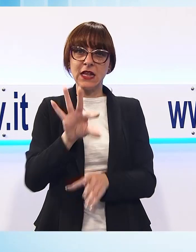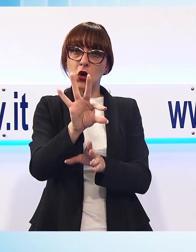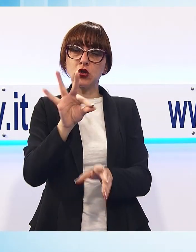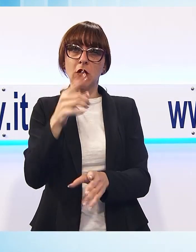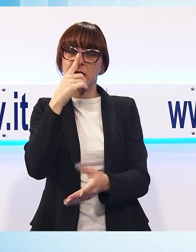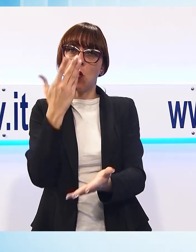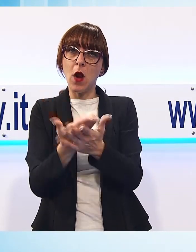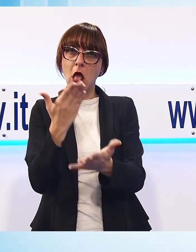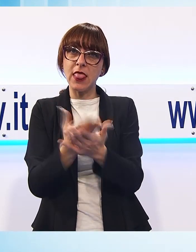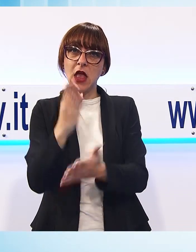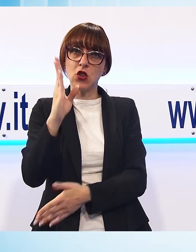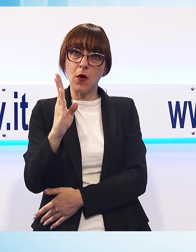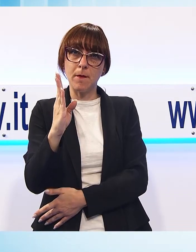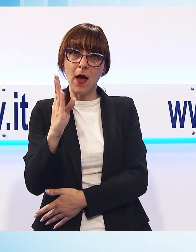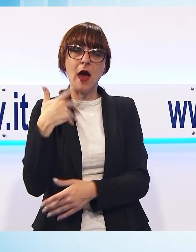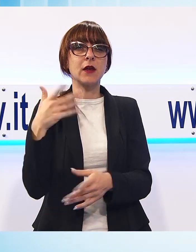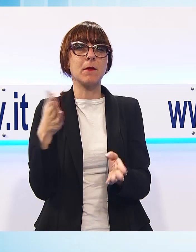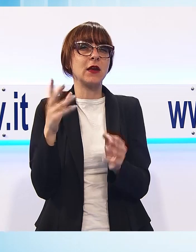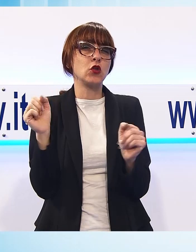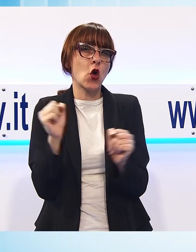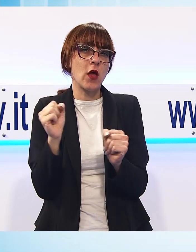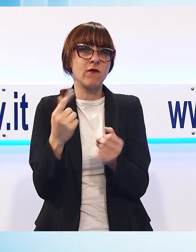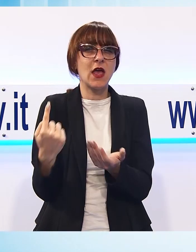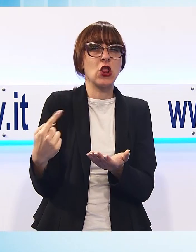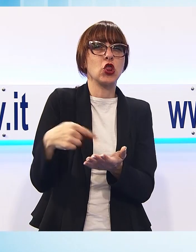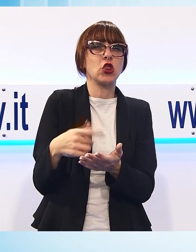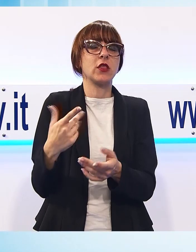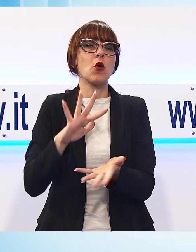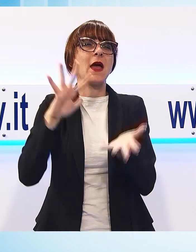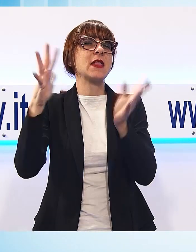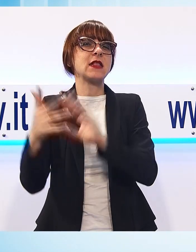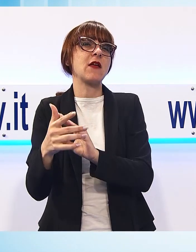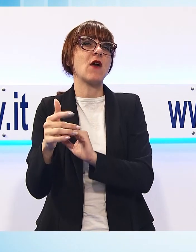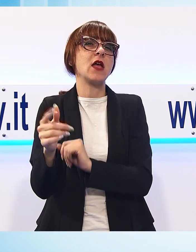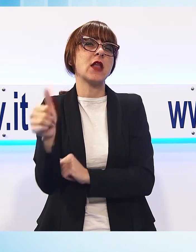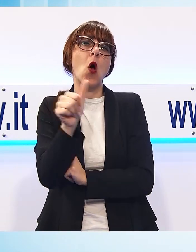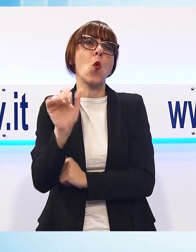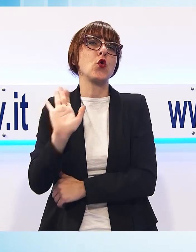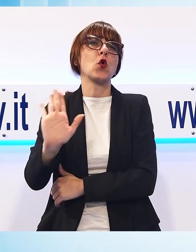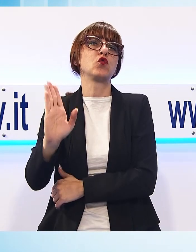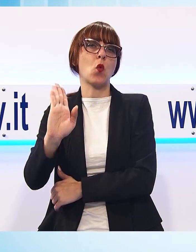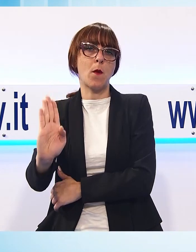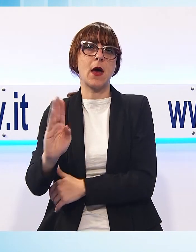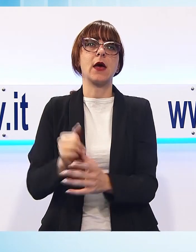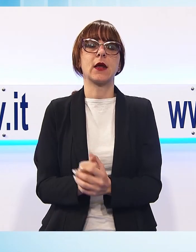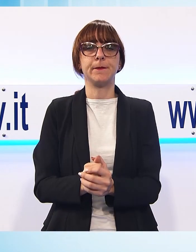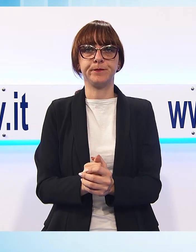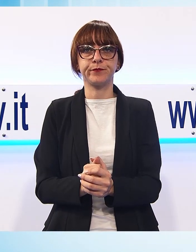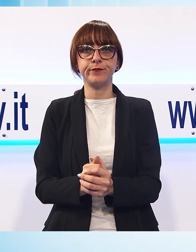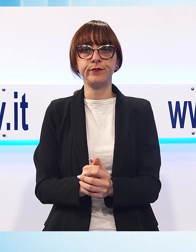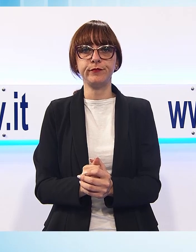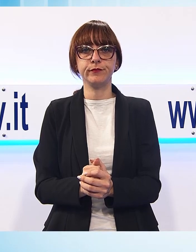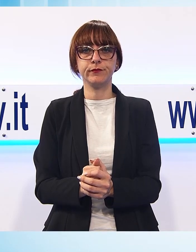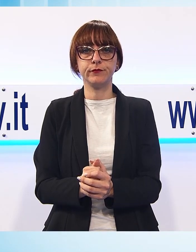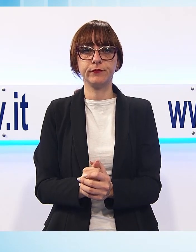ideale, che in inverno, tessuto a mano, diverrà il tweed di barga, unico nel suo genere. Per Sonia Ercolini, una delle principali